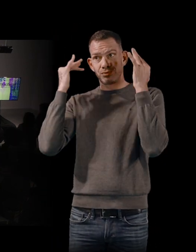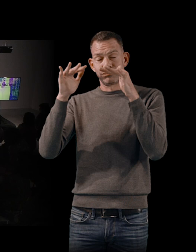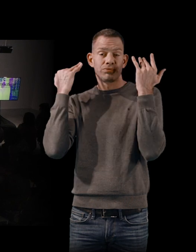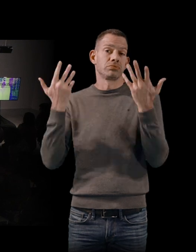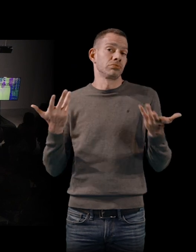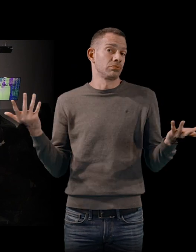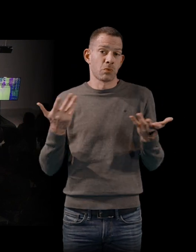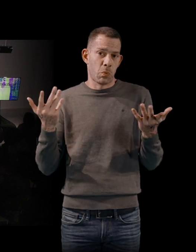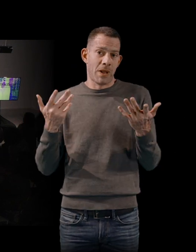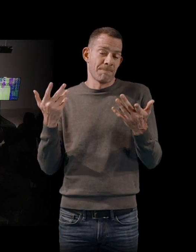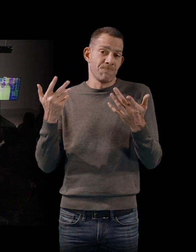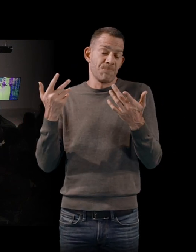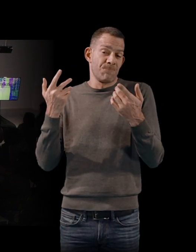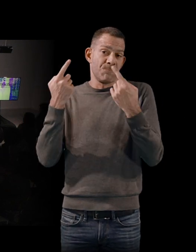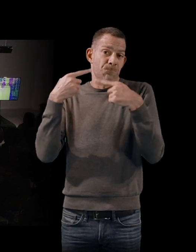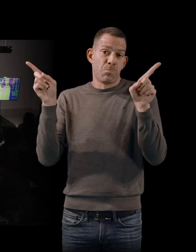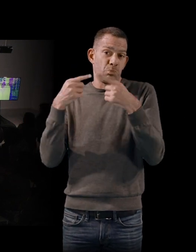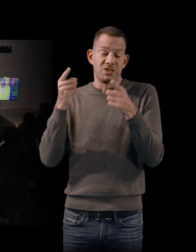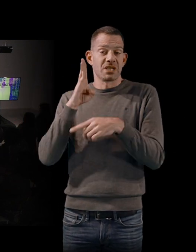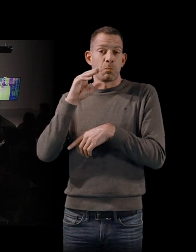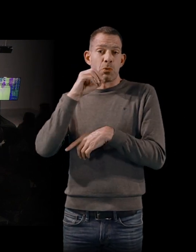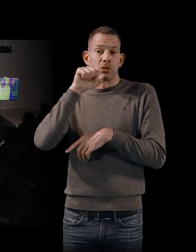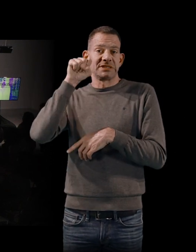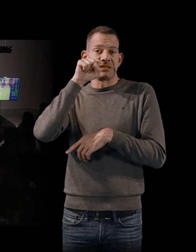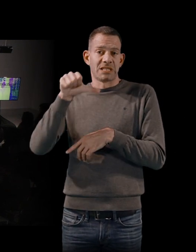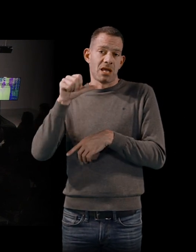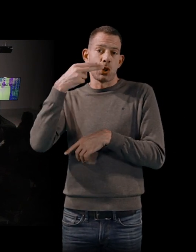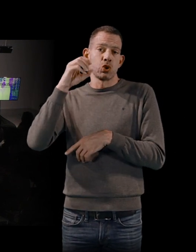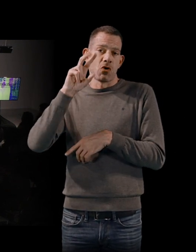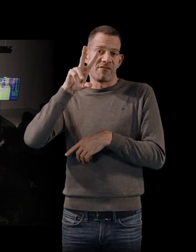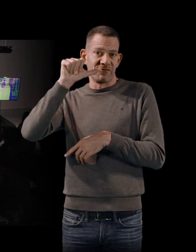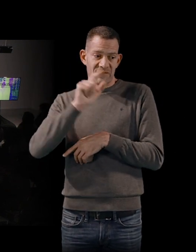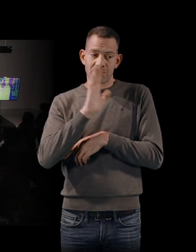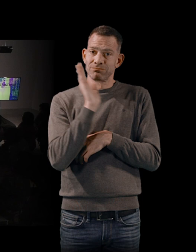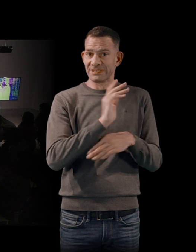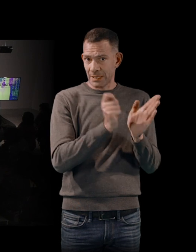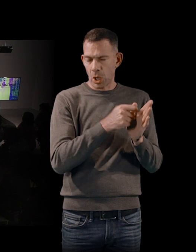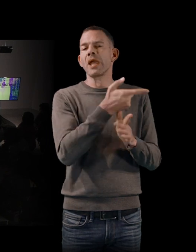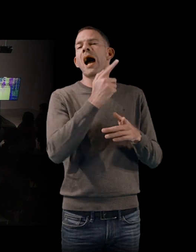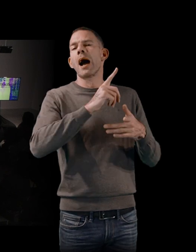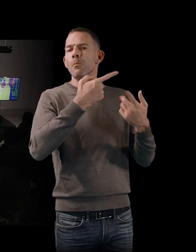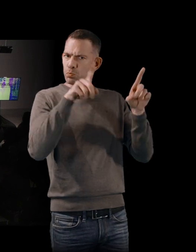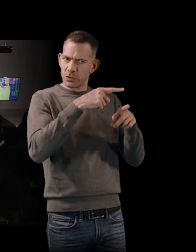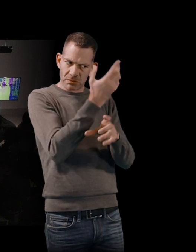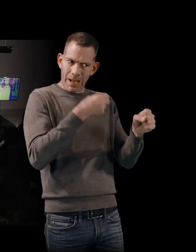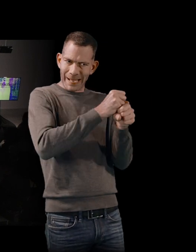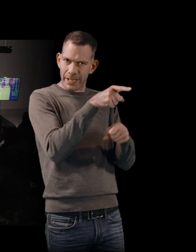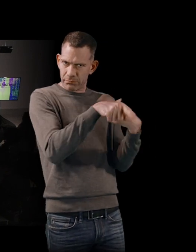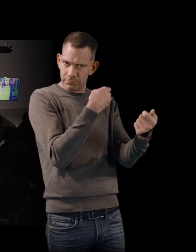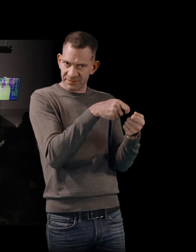les morceaux de Bossa Nova de cette époque. Il y a la bande originale du film, déjà, qui acte